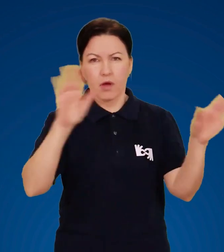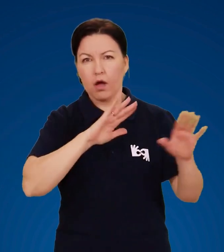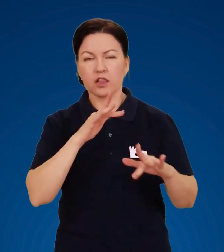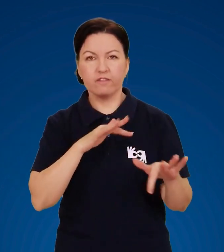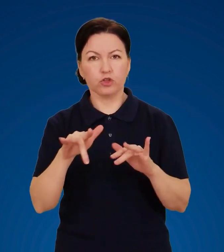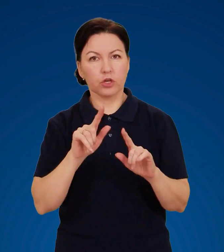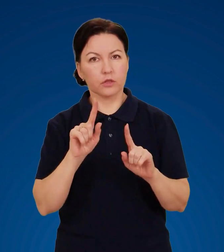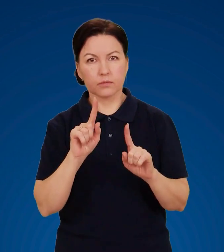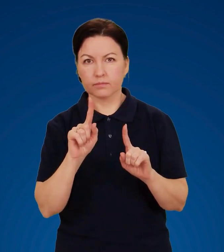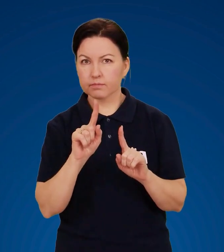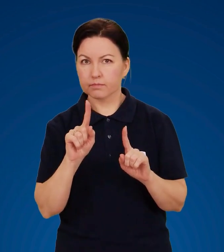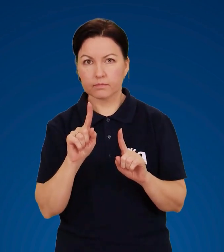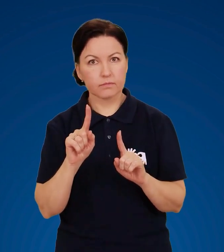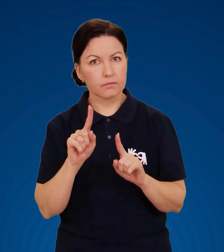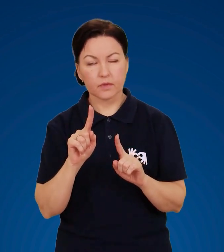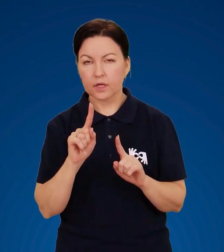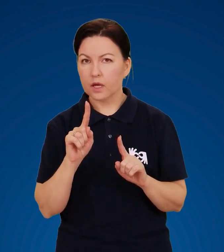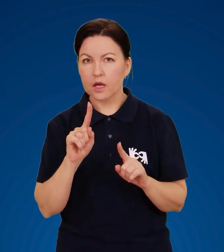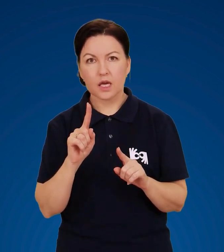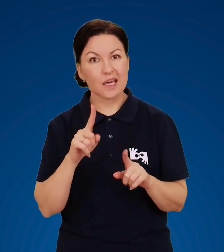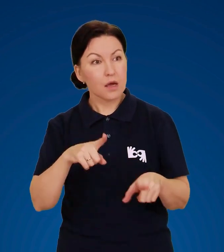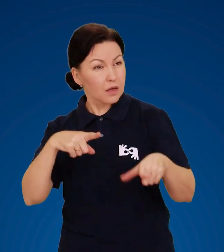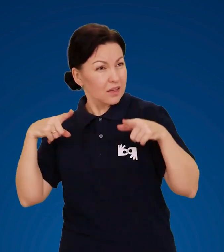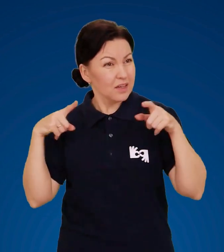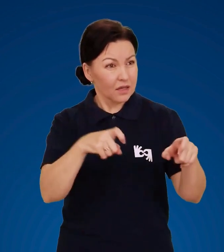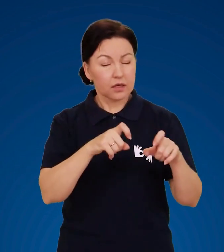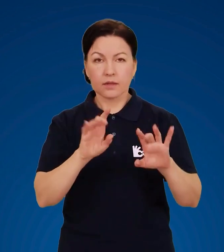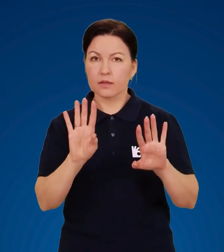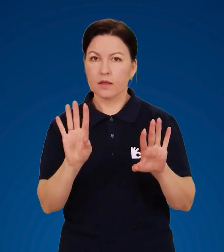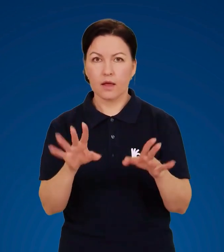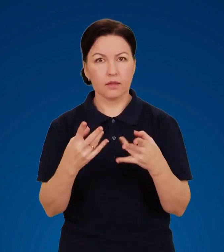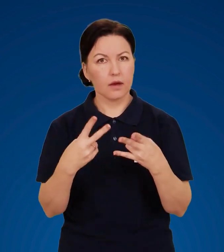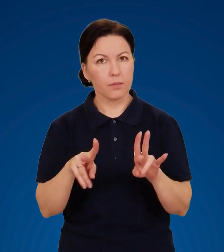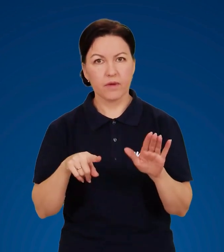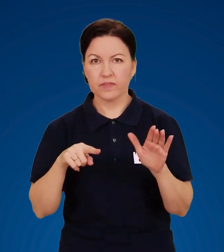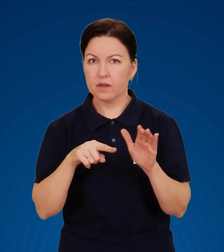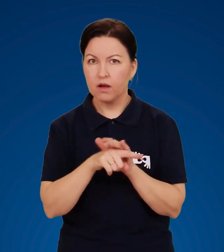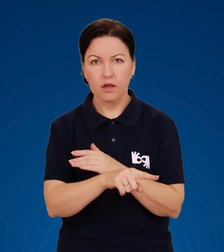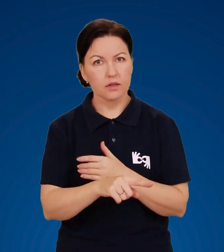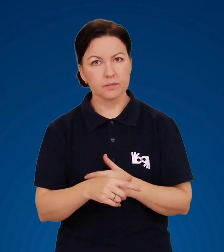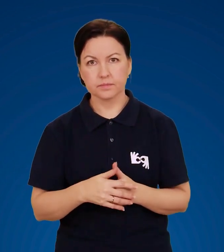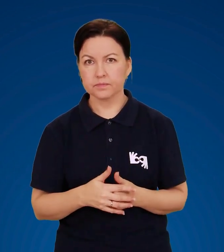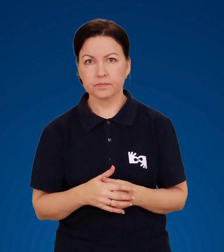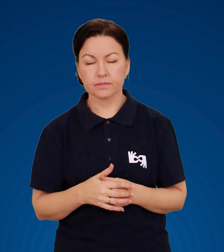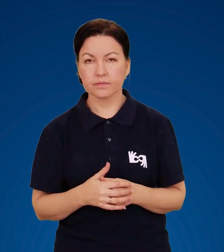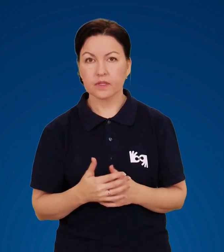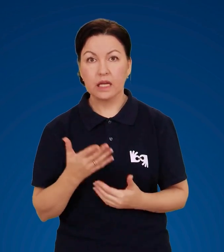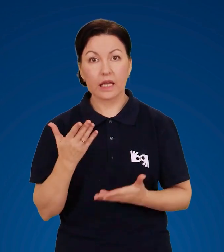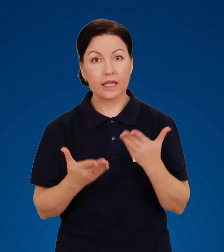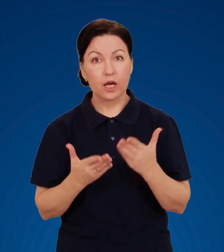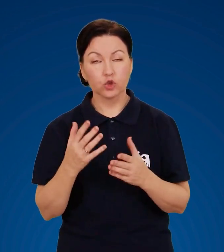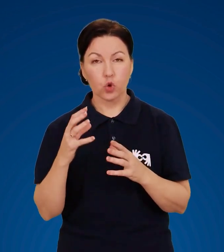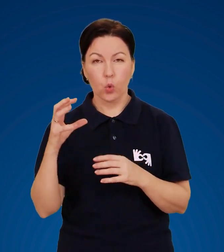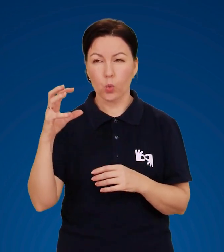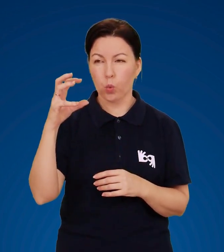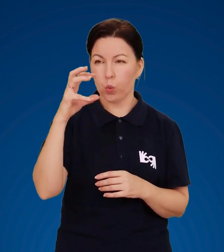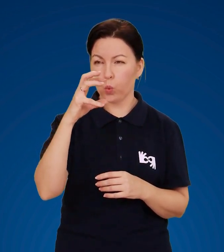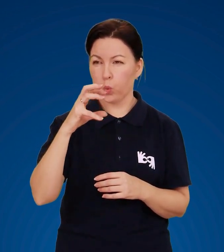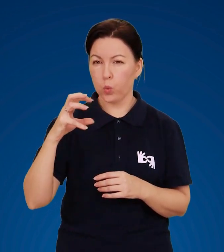робіть жодних різких рухів та не намагайтеся одразу ж тікати. Якщо кульова